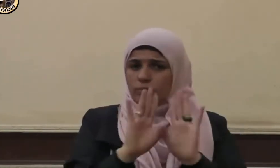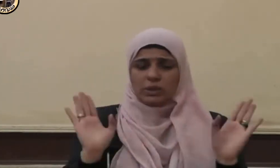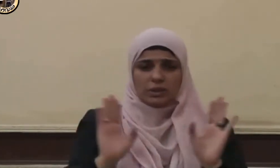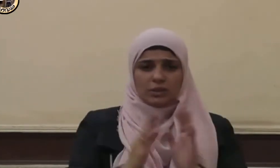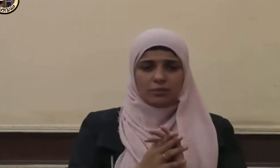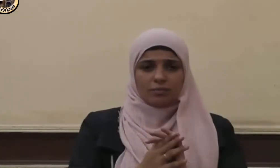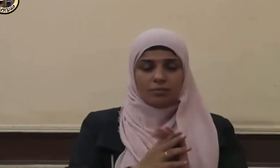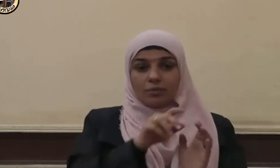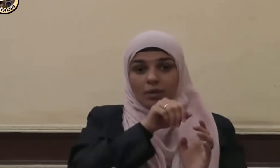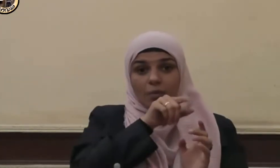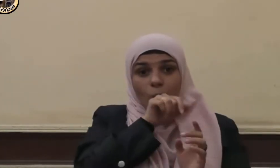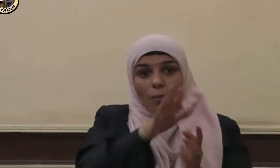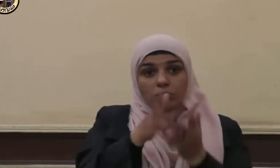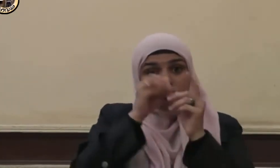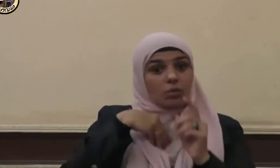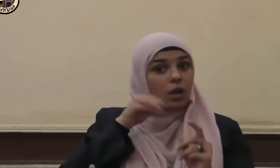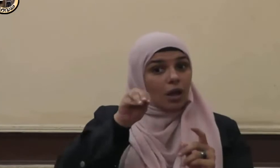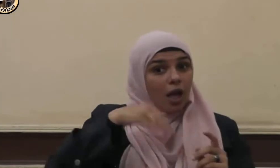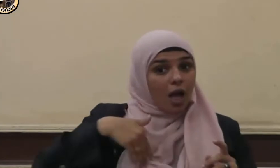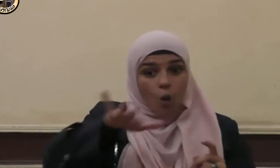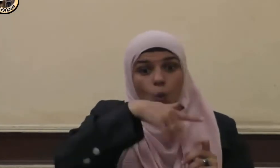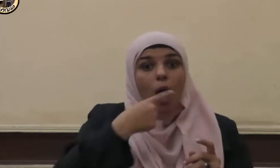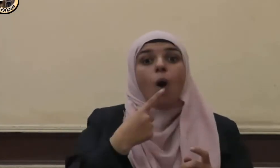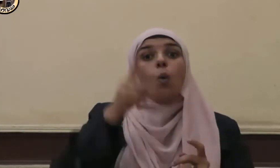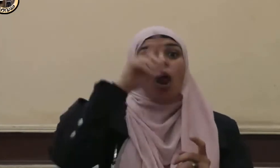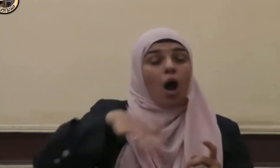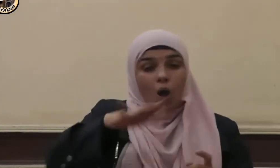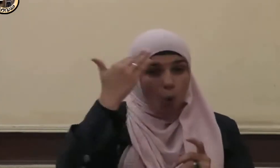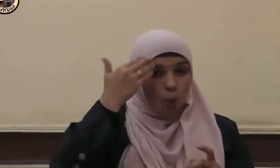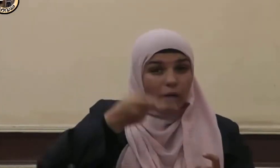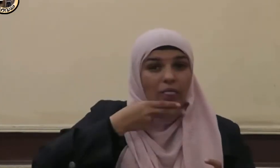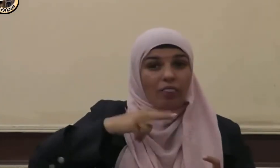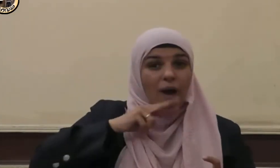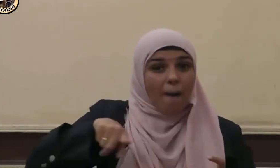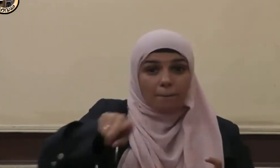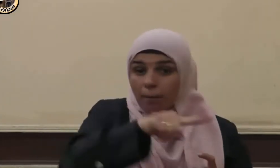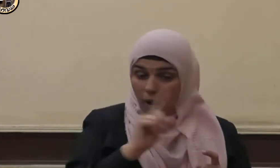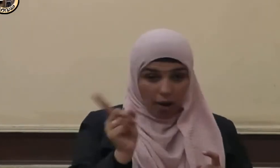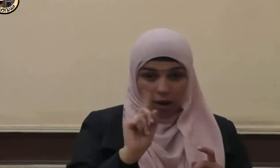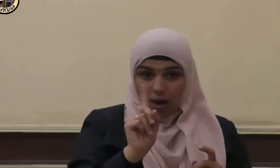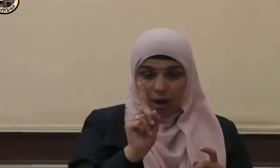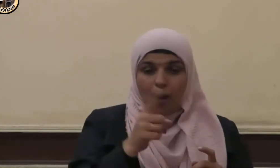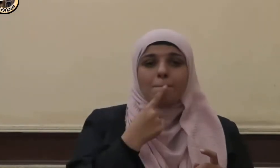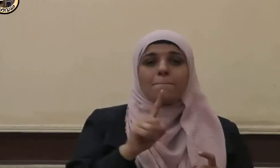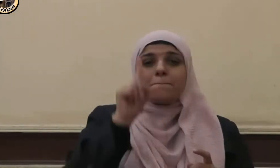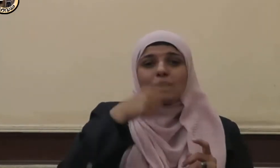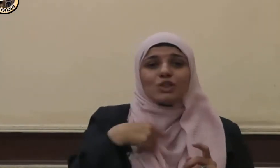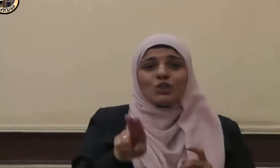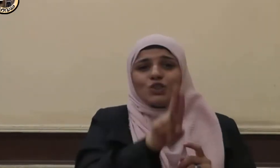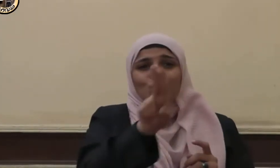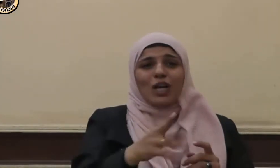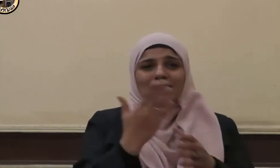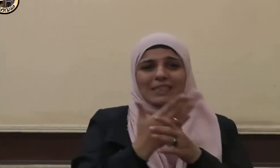قال أما إني لم أستحرفكم تهمة لكم ولكنه أتاني جبرير